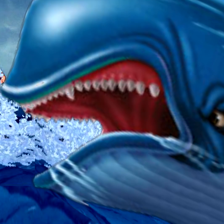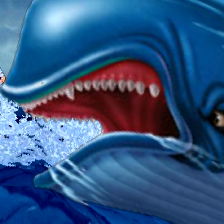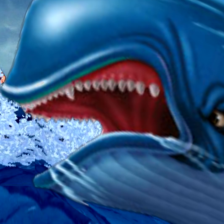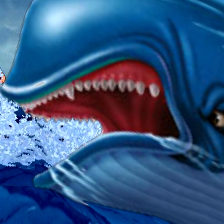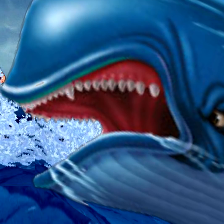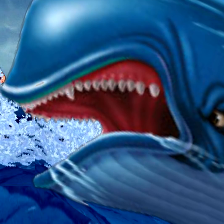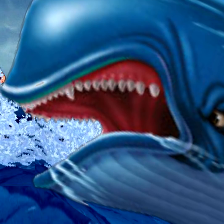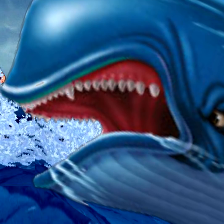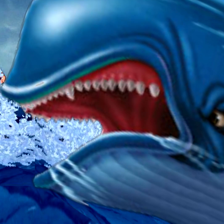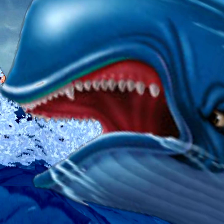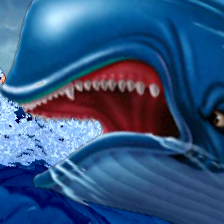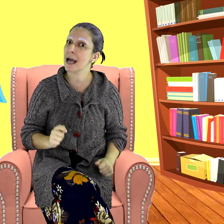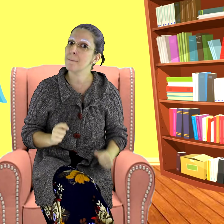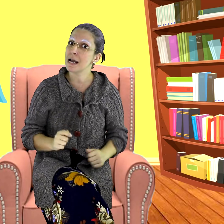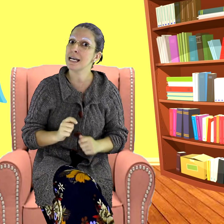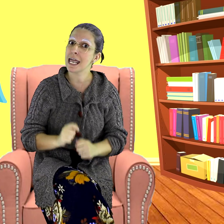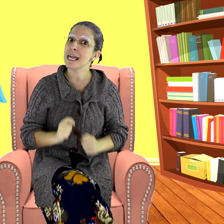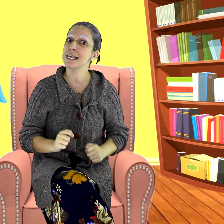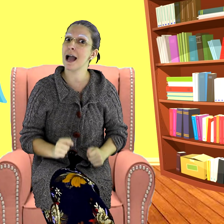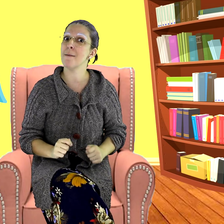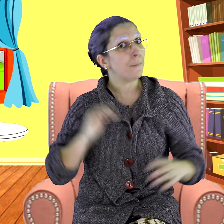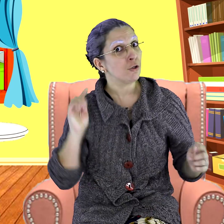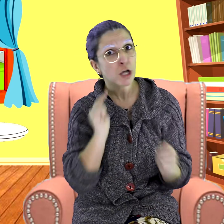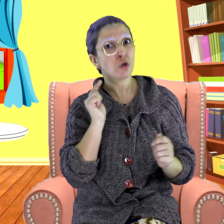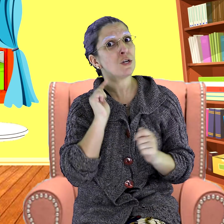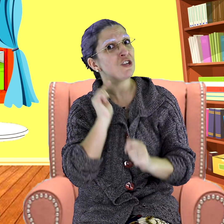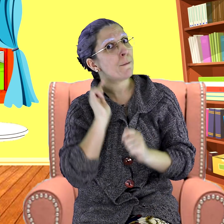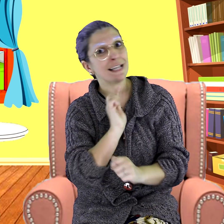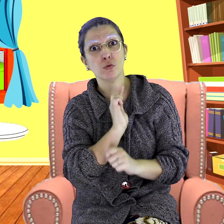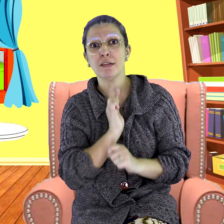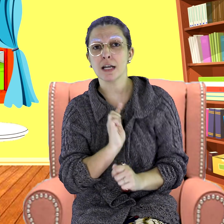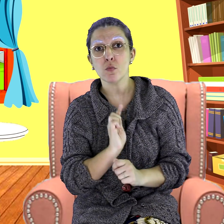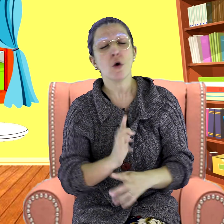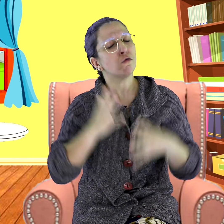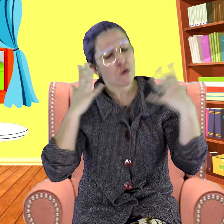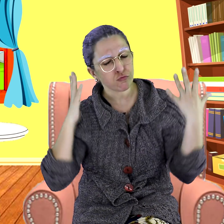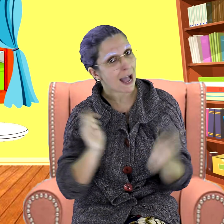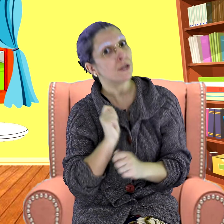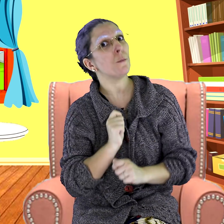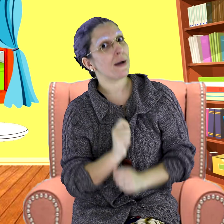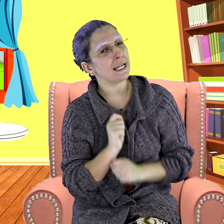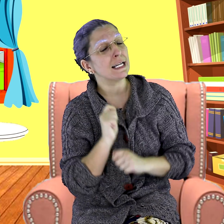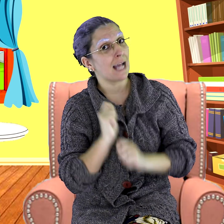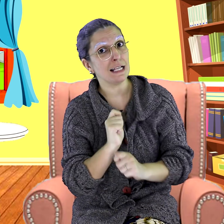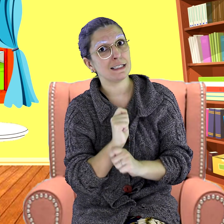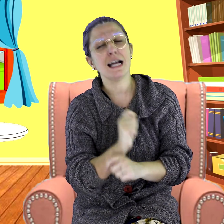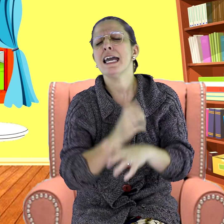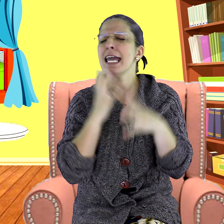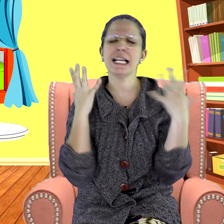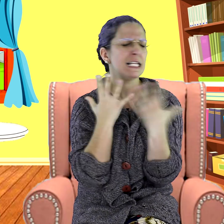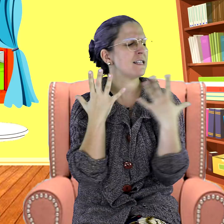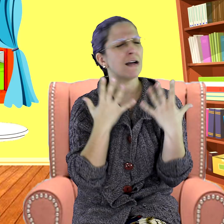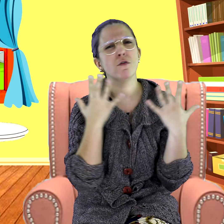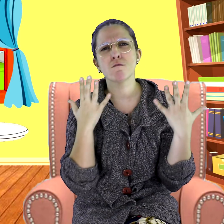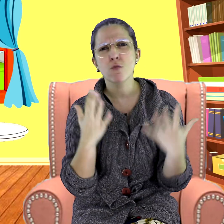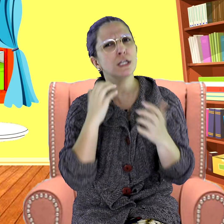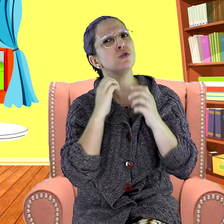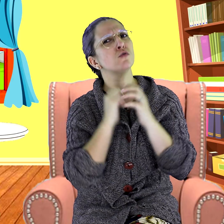conseguiram escapar da baleia. Pinóquio e Gepeto então voltaram para casa. Eles estavam muito